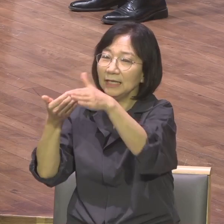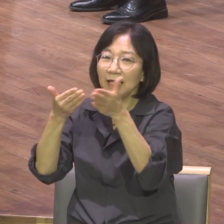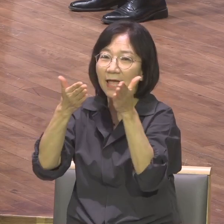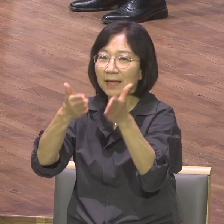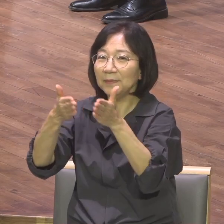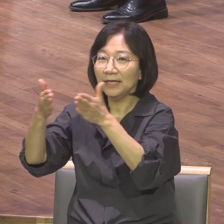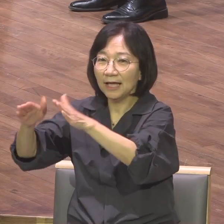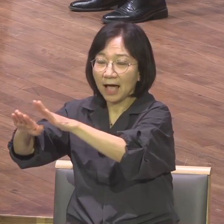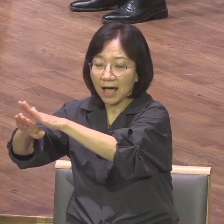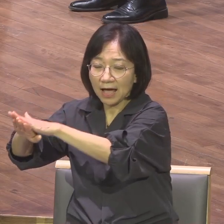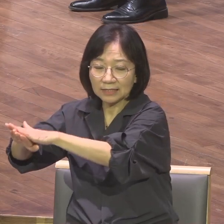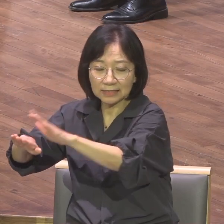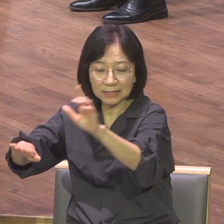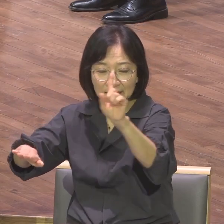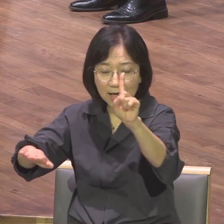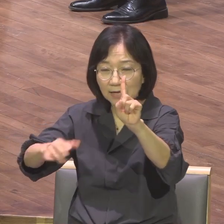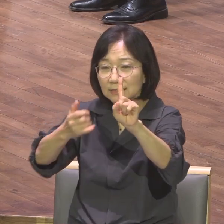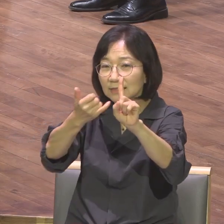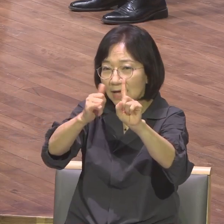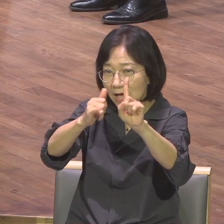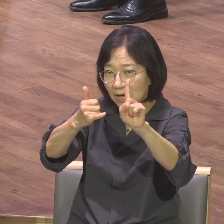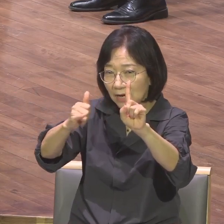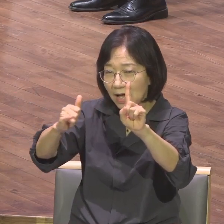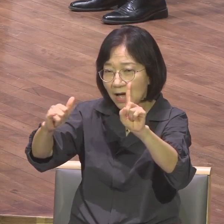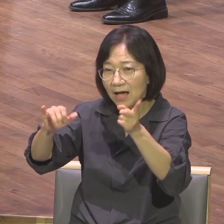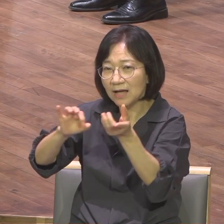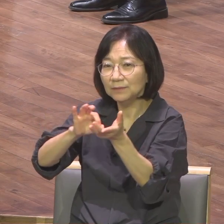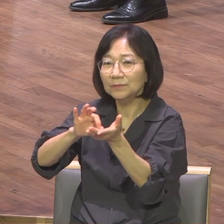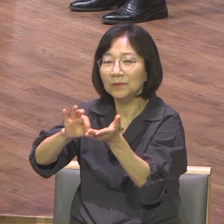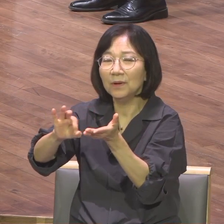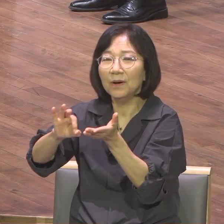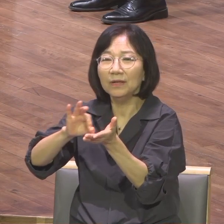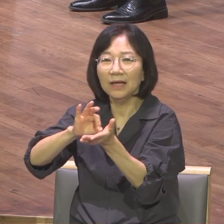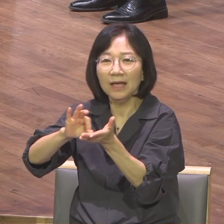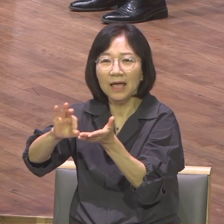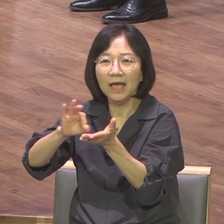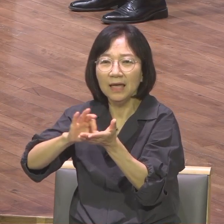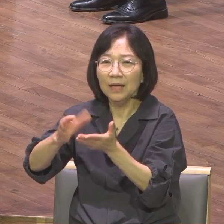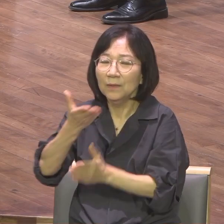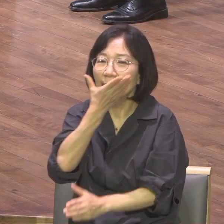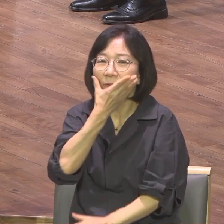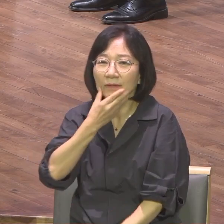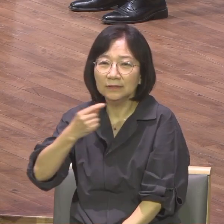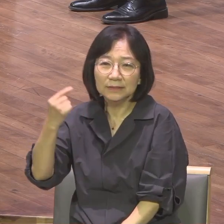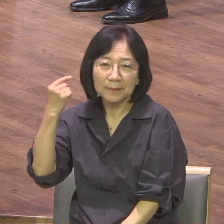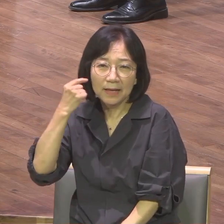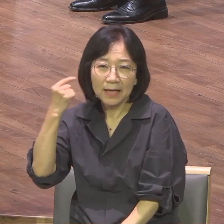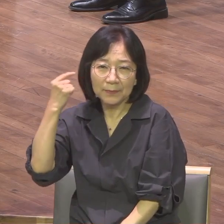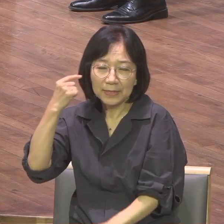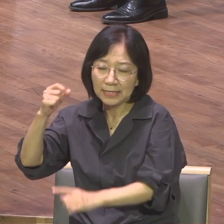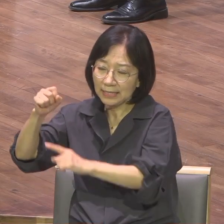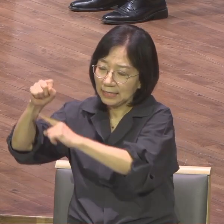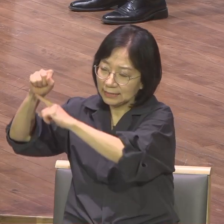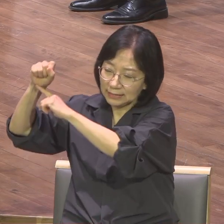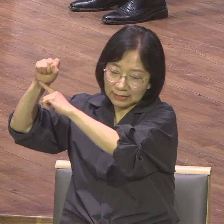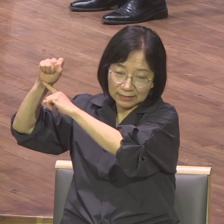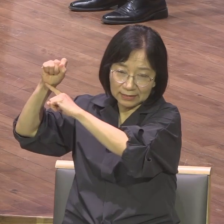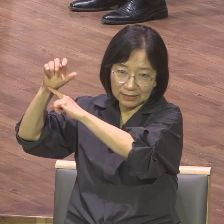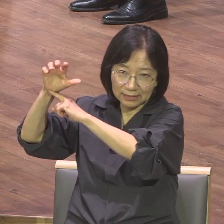예비하시한 사랑 통해 복음에 빛을